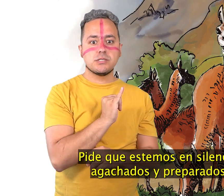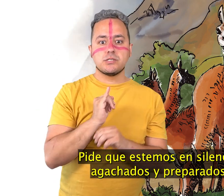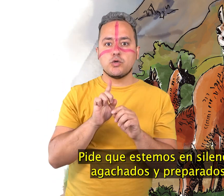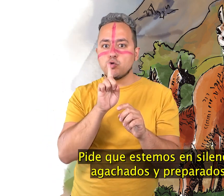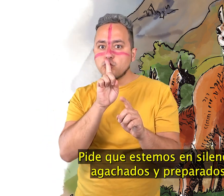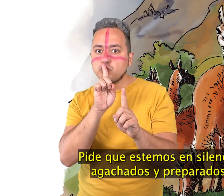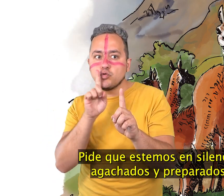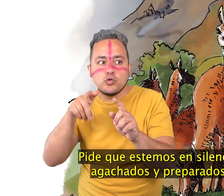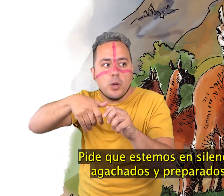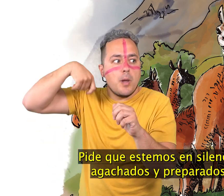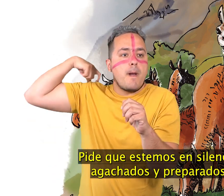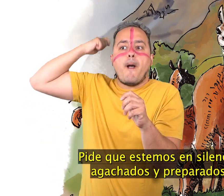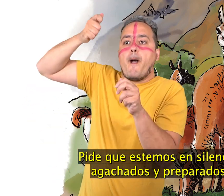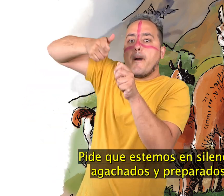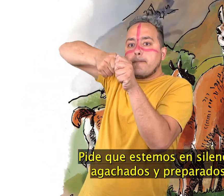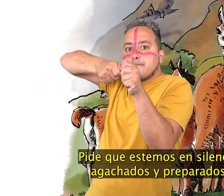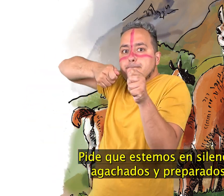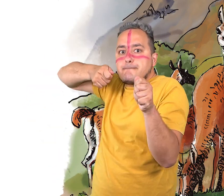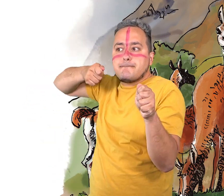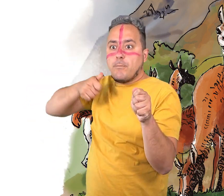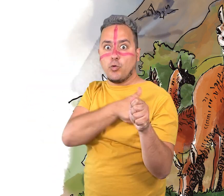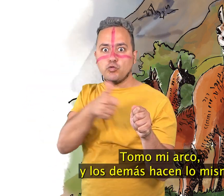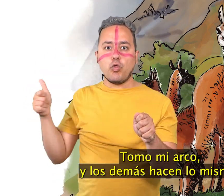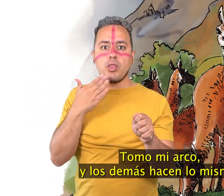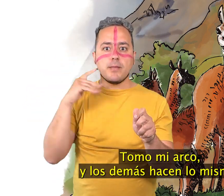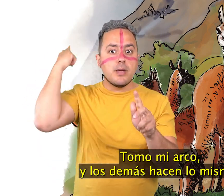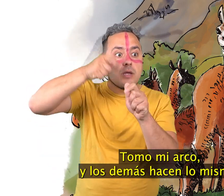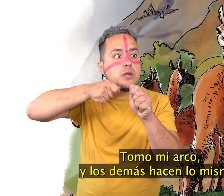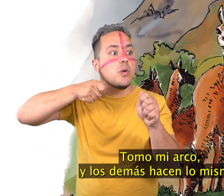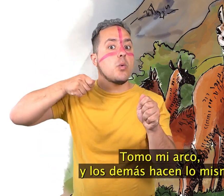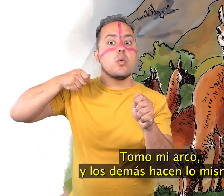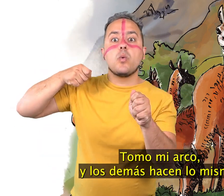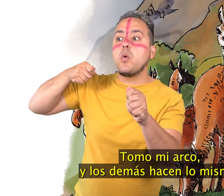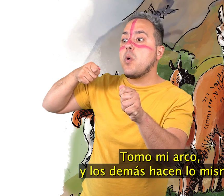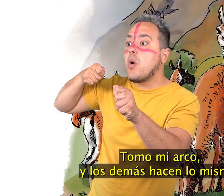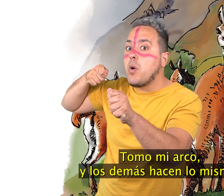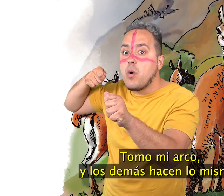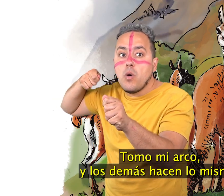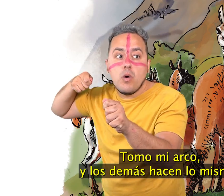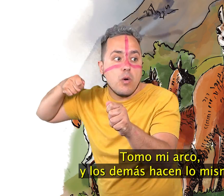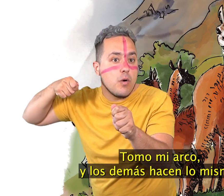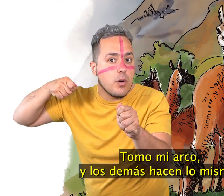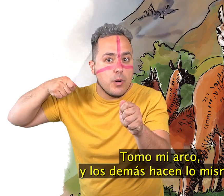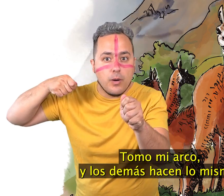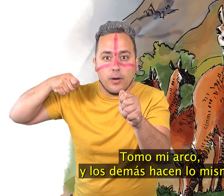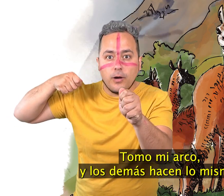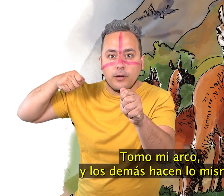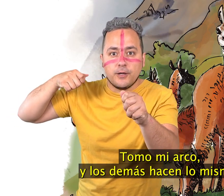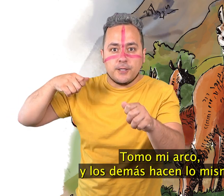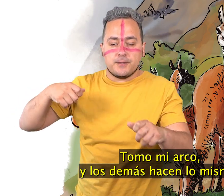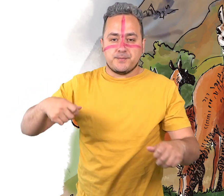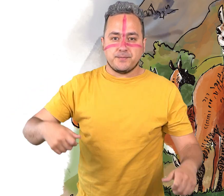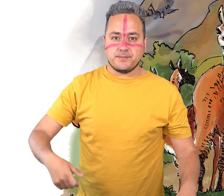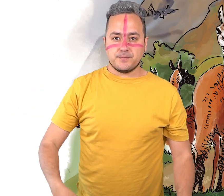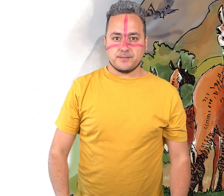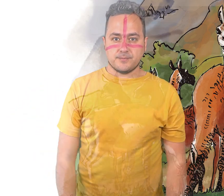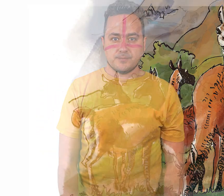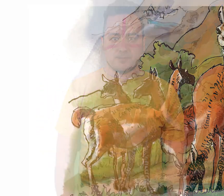agachados y preparados. Tomo mi arco y los demás hacen lo mismo.